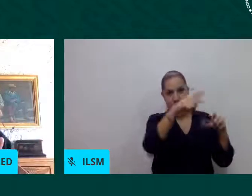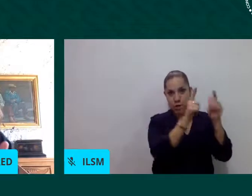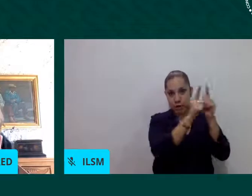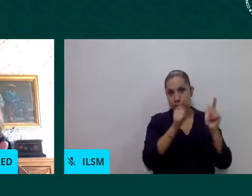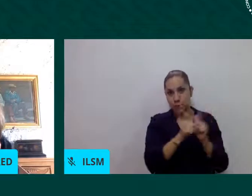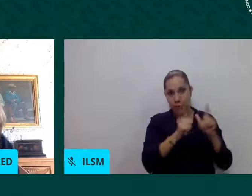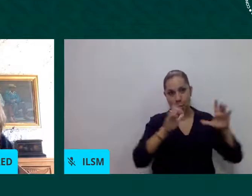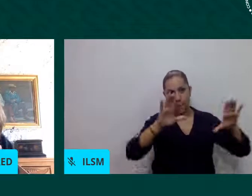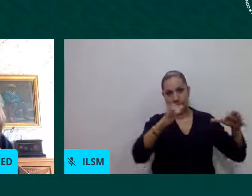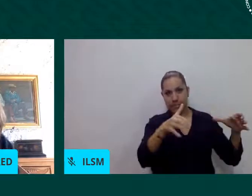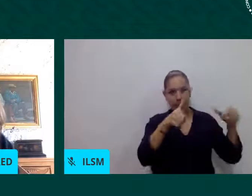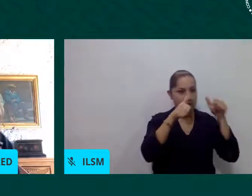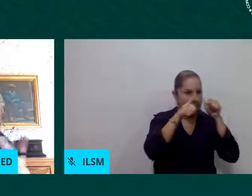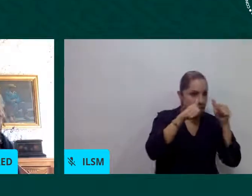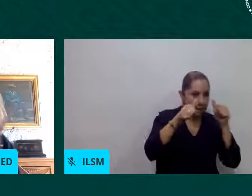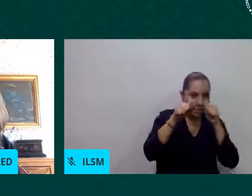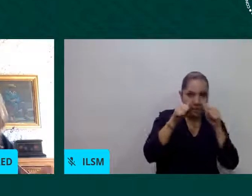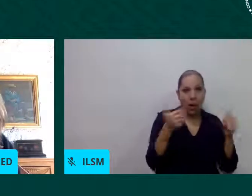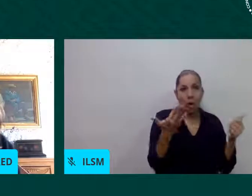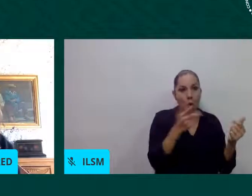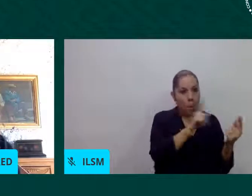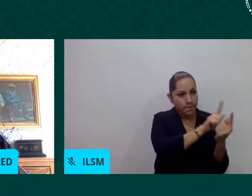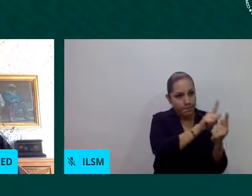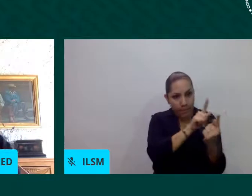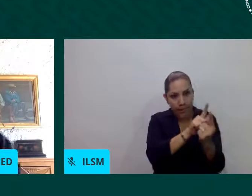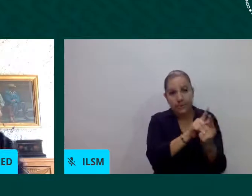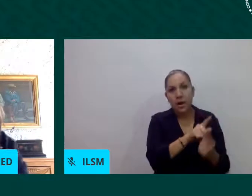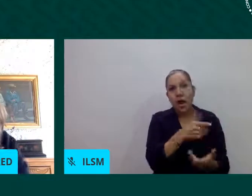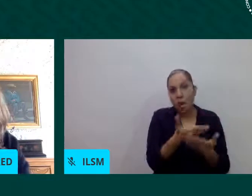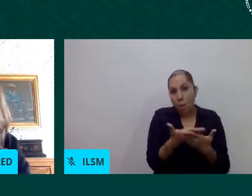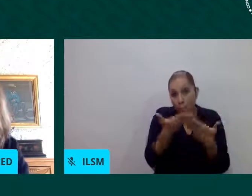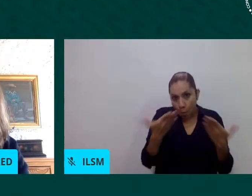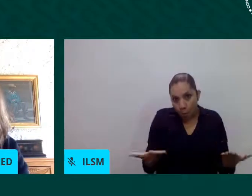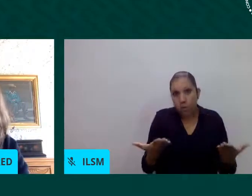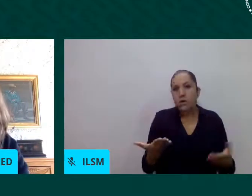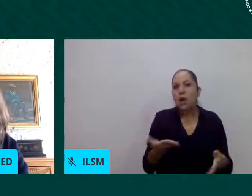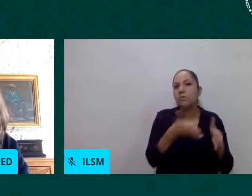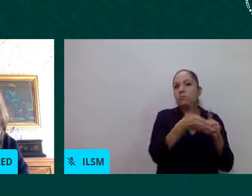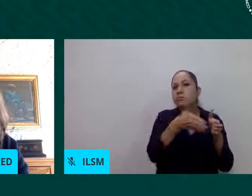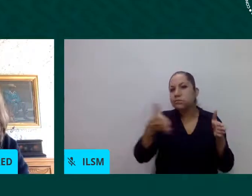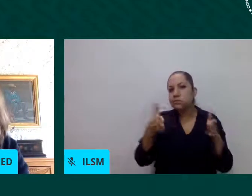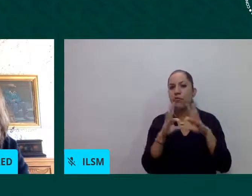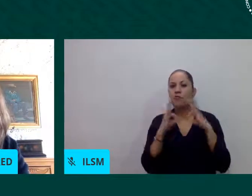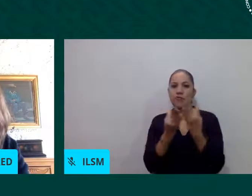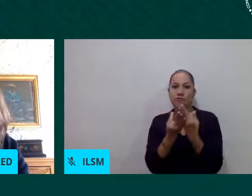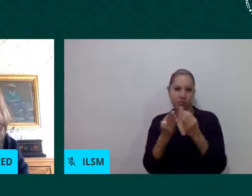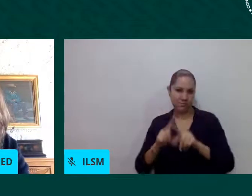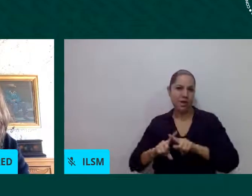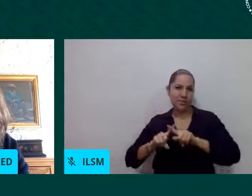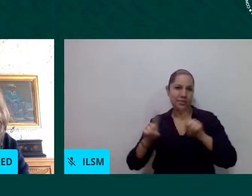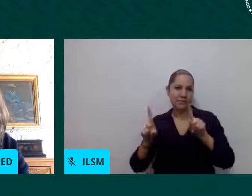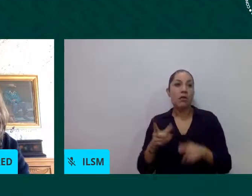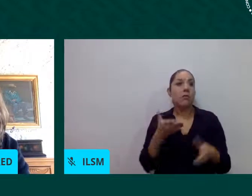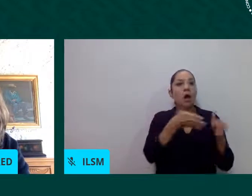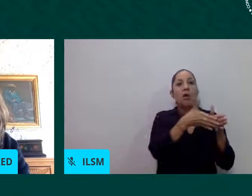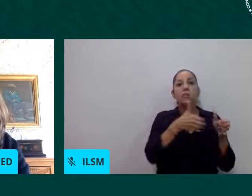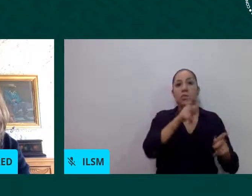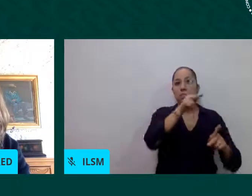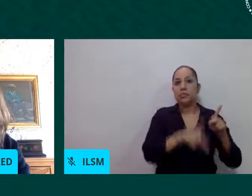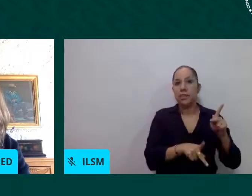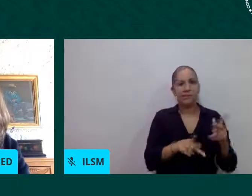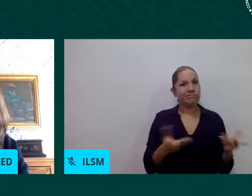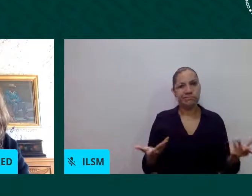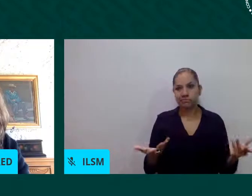estos servicios concretamente la CIVISO a partir de la emergencia siguió los protocolos establecidos